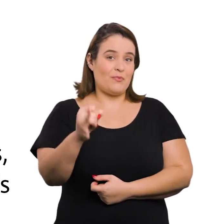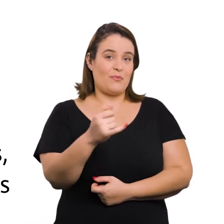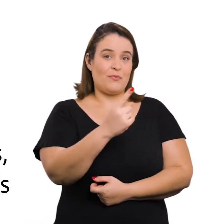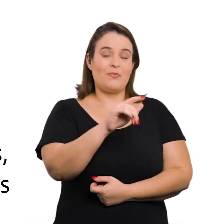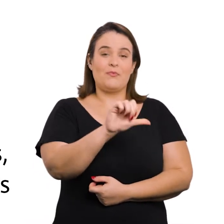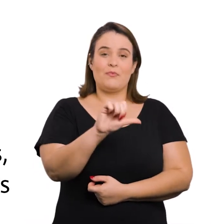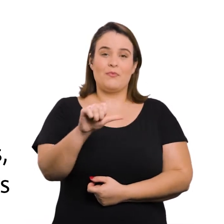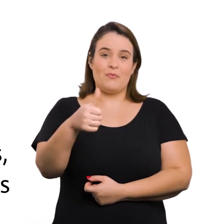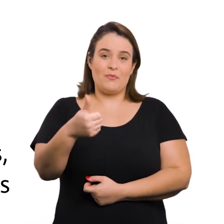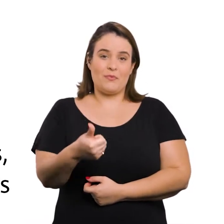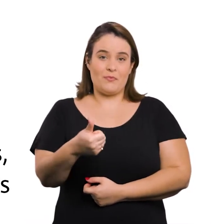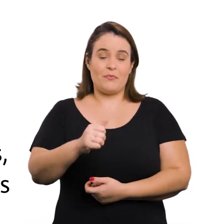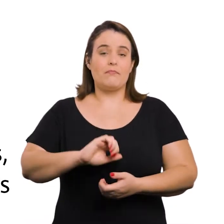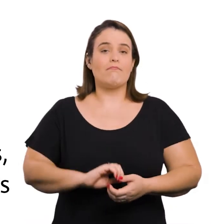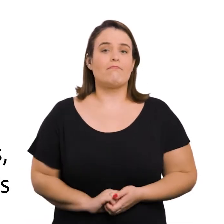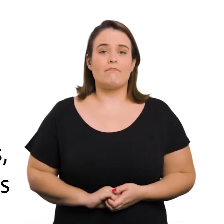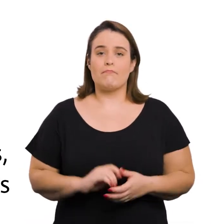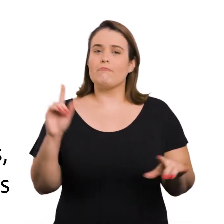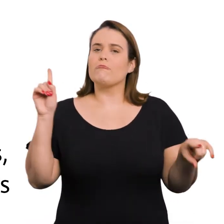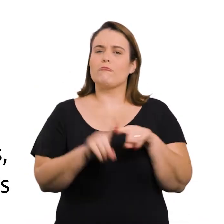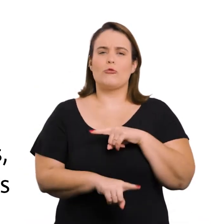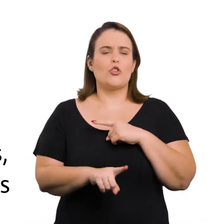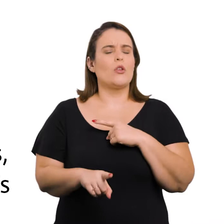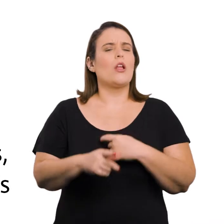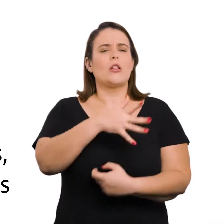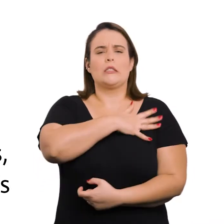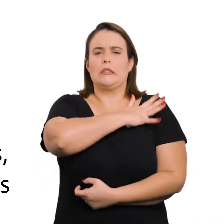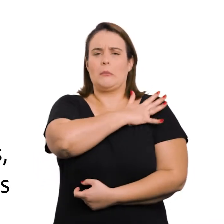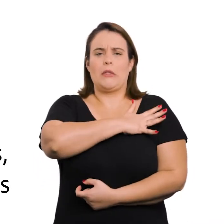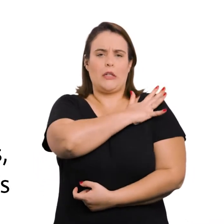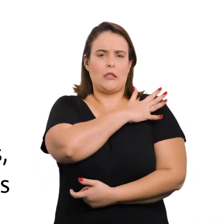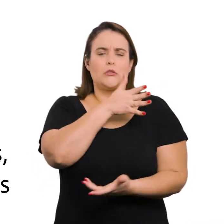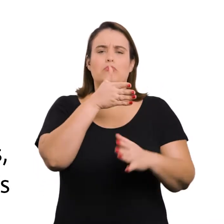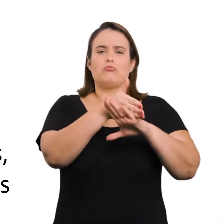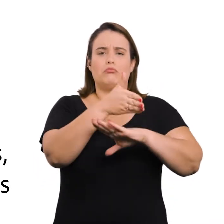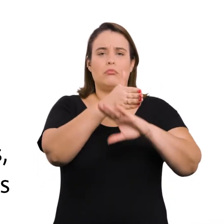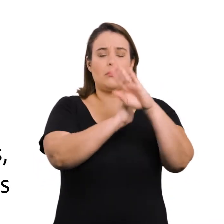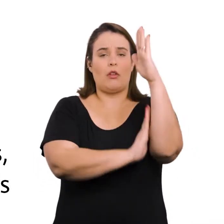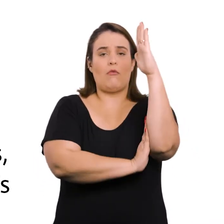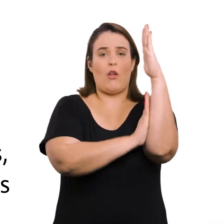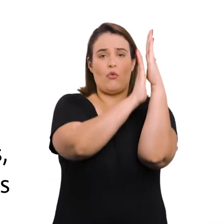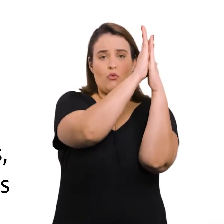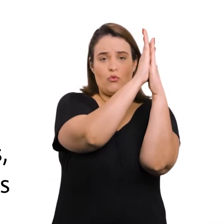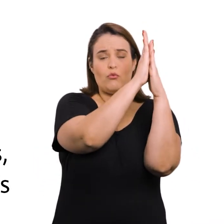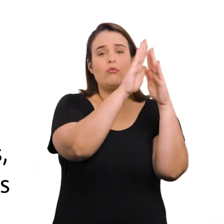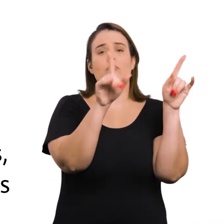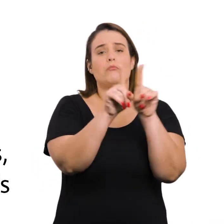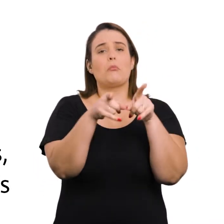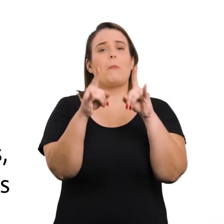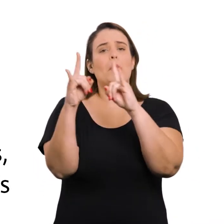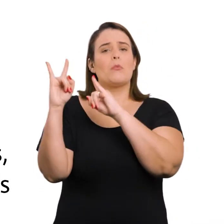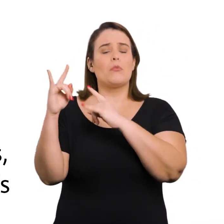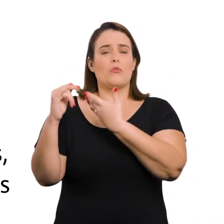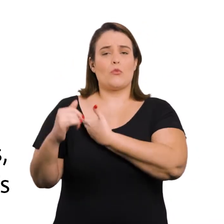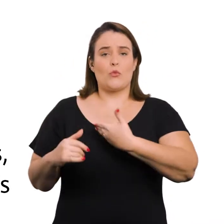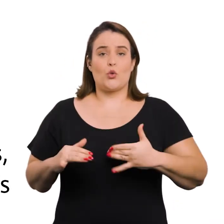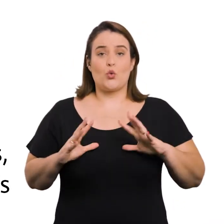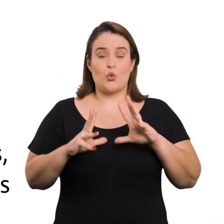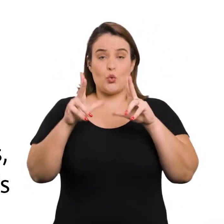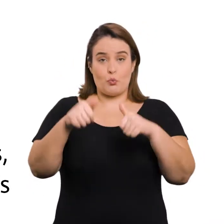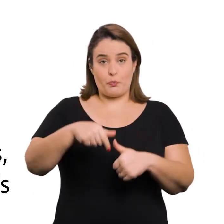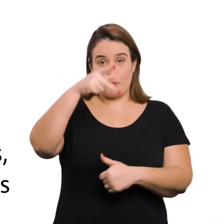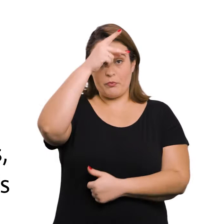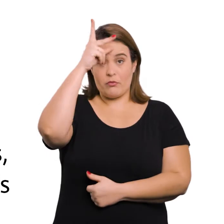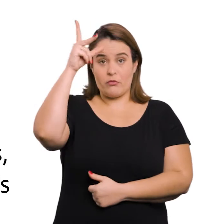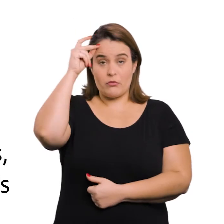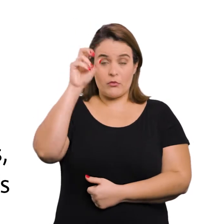1996. Veda qualquer forma de discriminação no acesso aos elevadores e todos os edifícios públicos